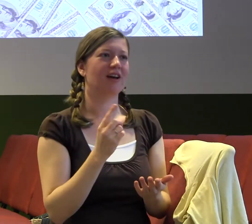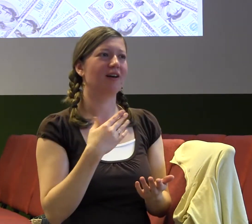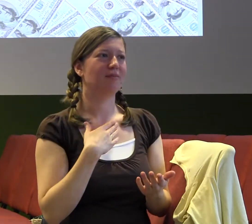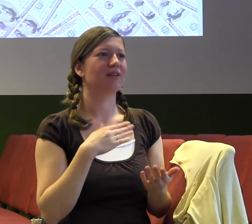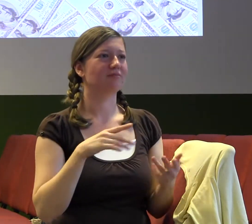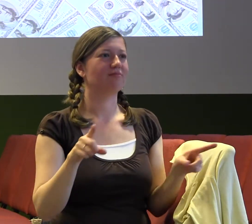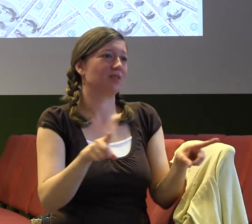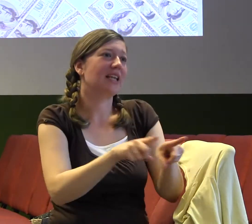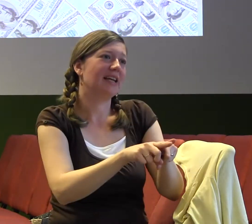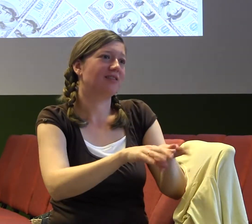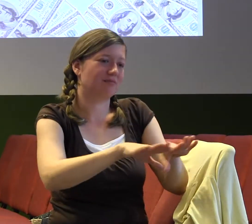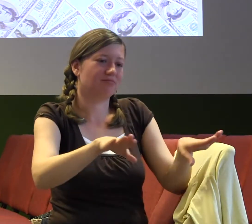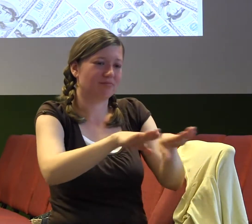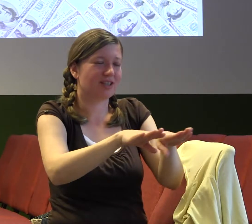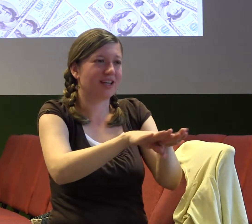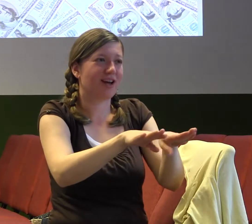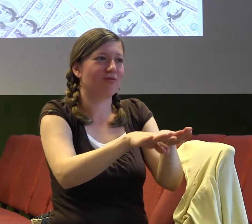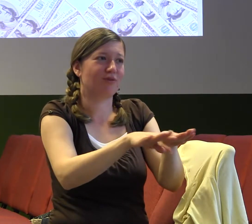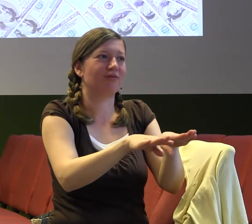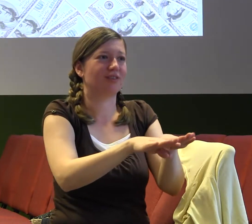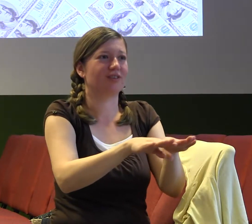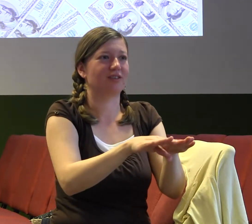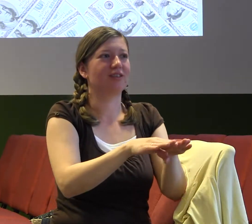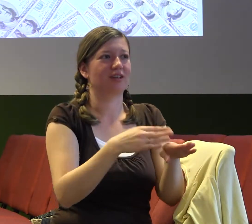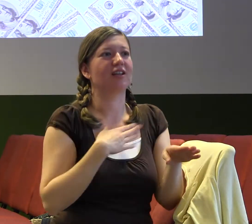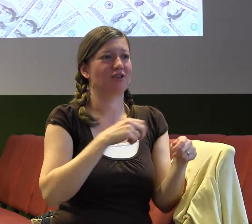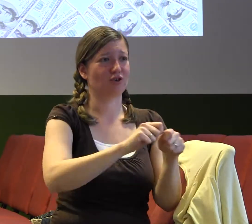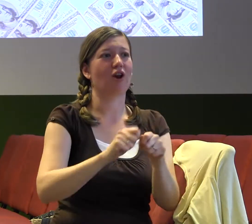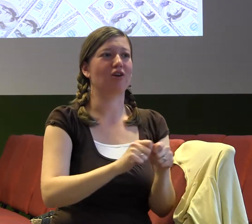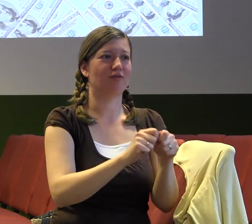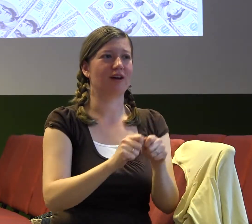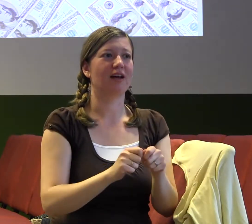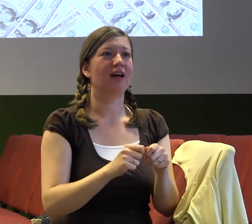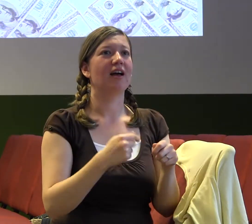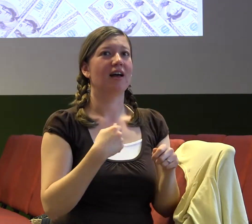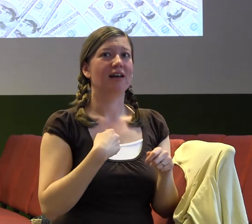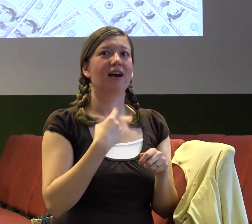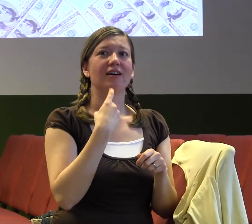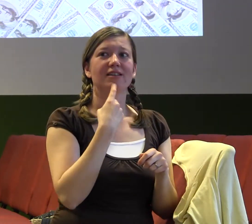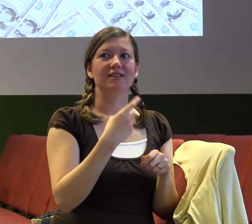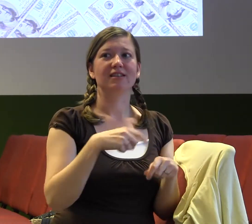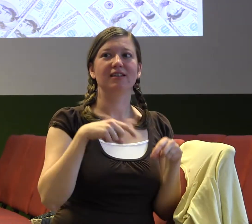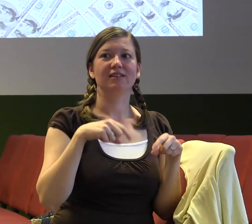A chtěla bych vám něco málo říct o té brigádě a ukázat na tom ty dva postoje, jak to může vypadat.